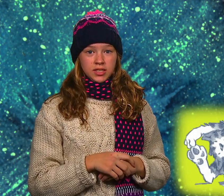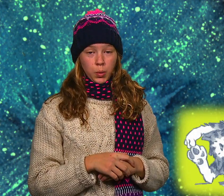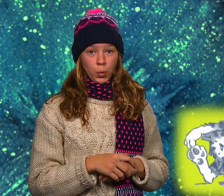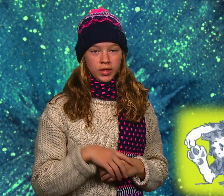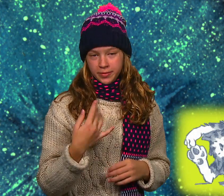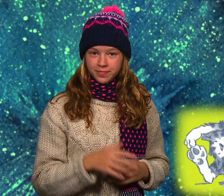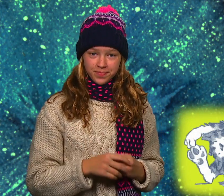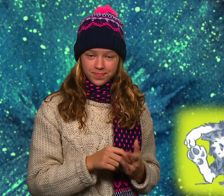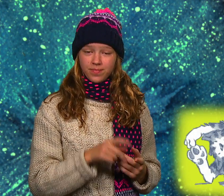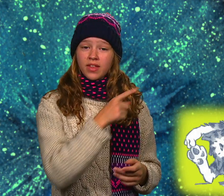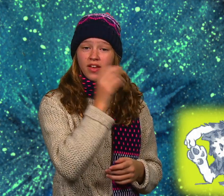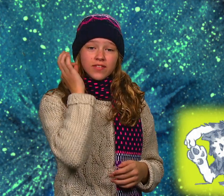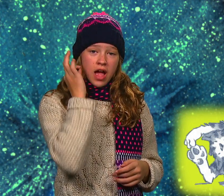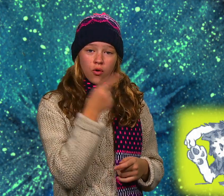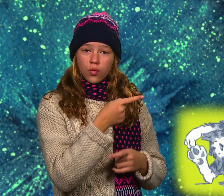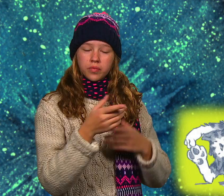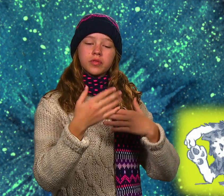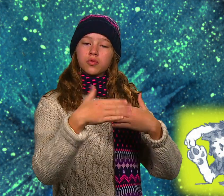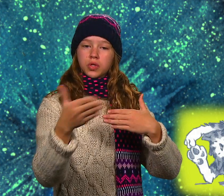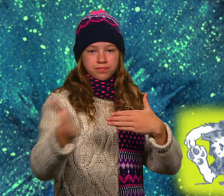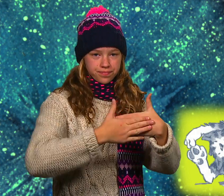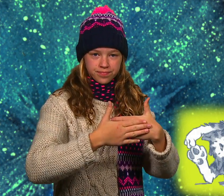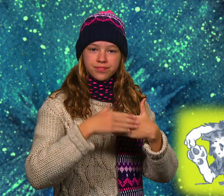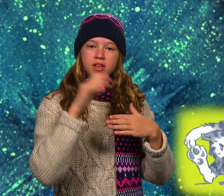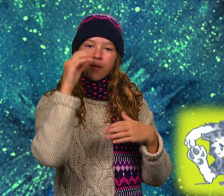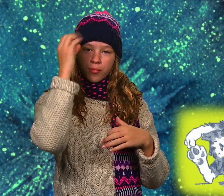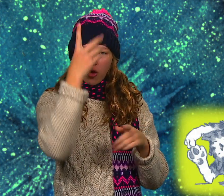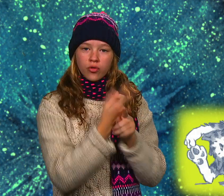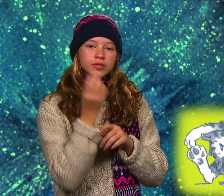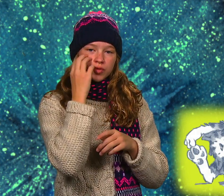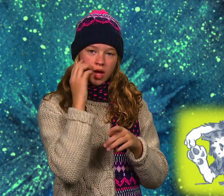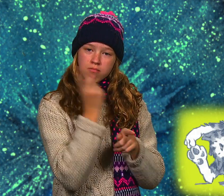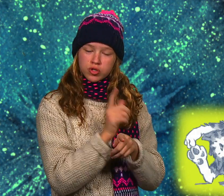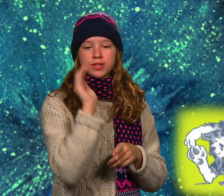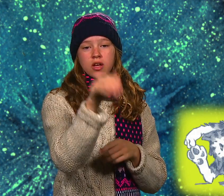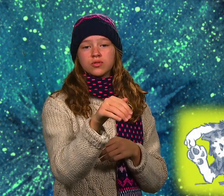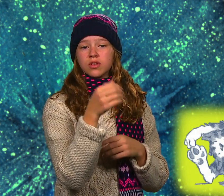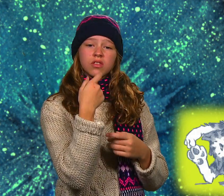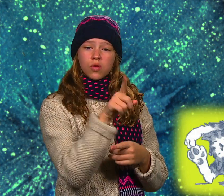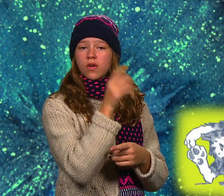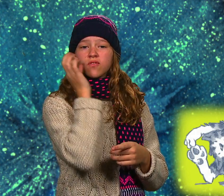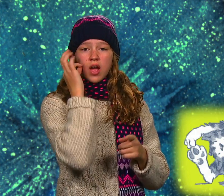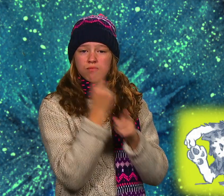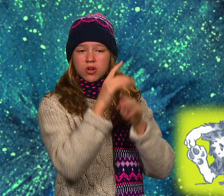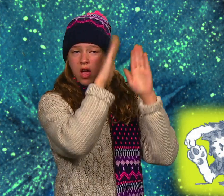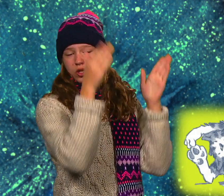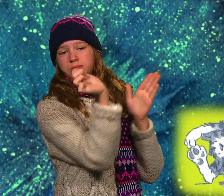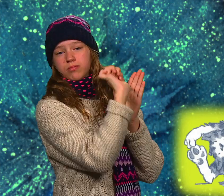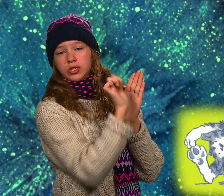Kommen wir zum zwanzigsten Tag. Das Frauchen, das hat Bruno und Soja vor die Tür gesetzt, weil sie möchte das